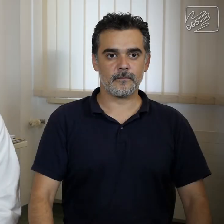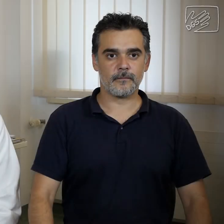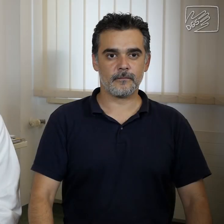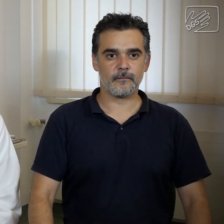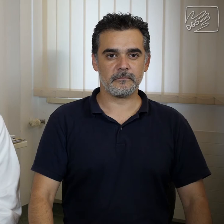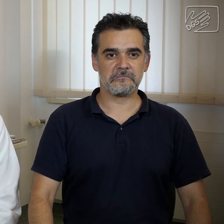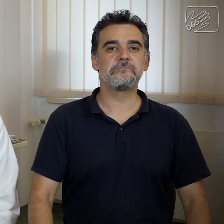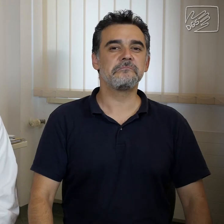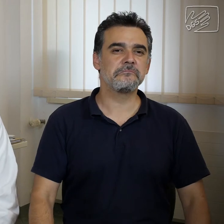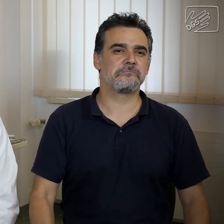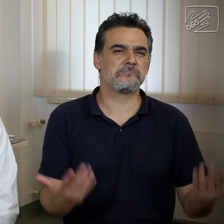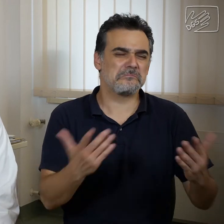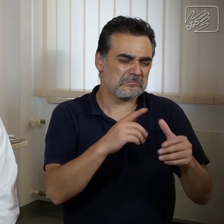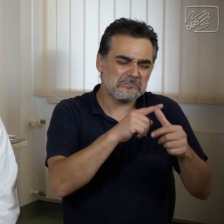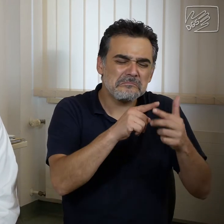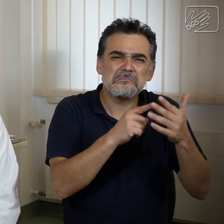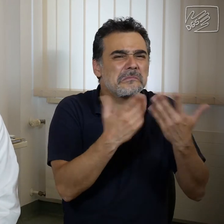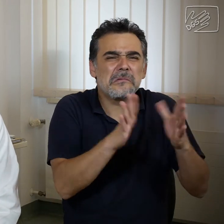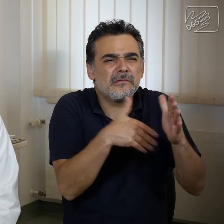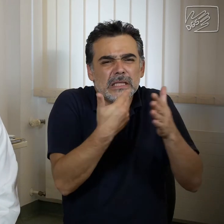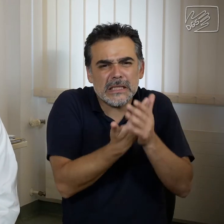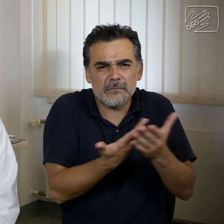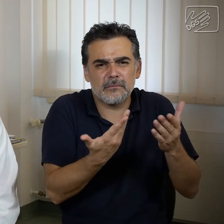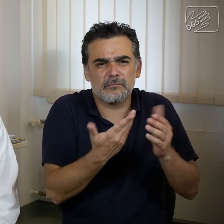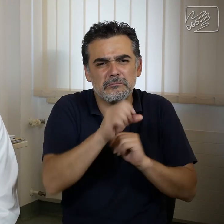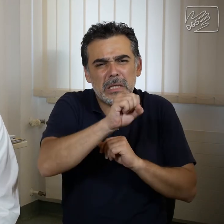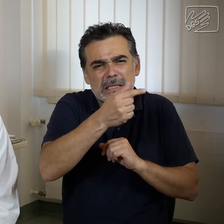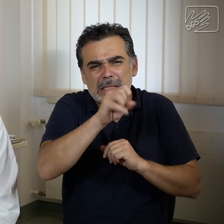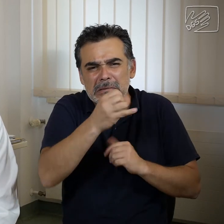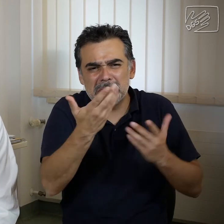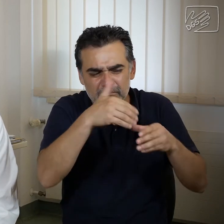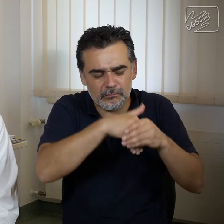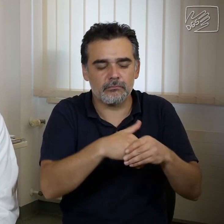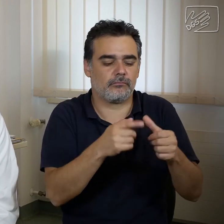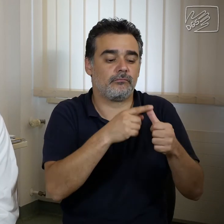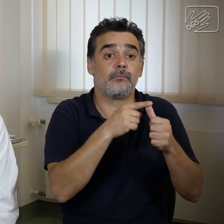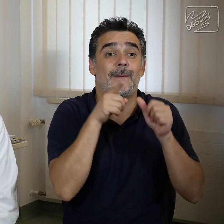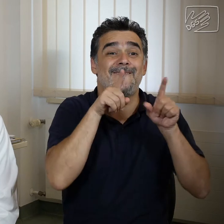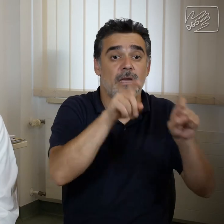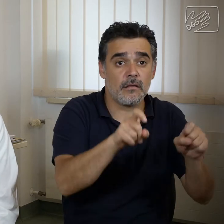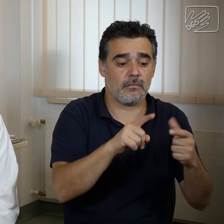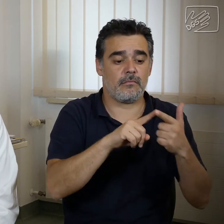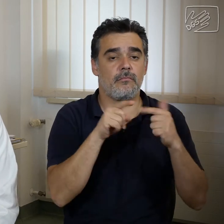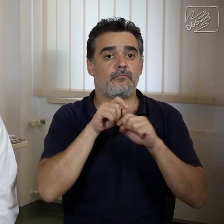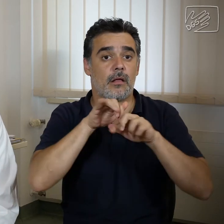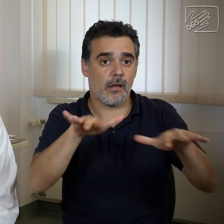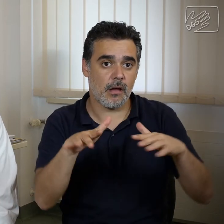Okay, ich gebe euch jetzt kurz eine kleine Übersicht. An STIs gibt es Viren, gibt Bakterien und es gibt Parasiten, die das